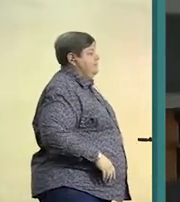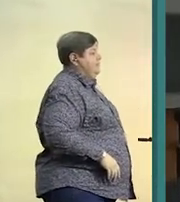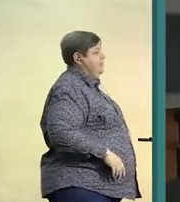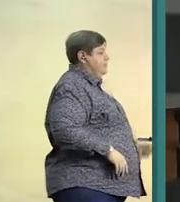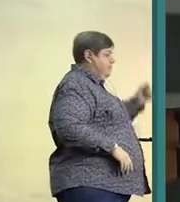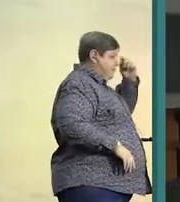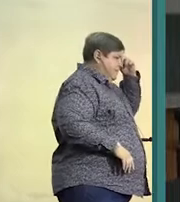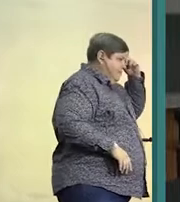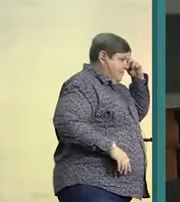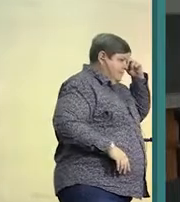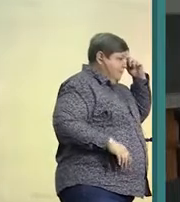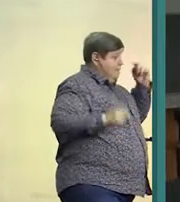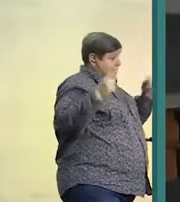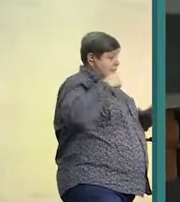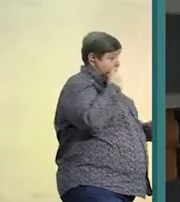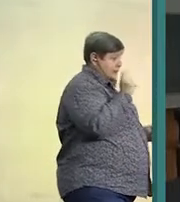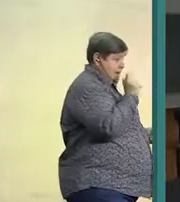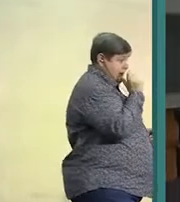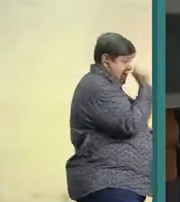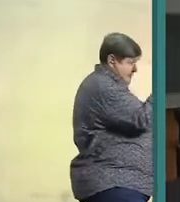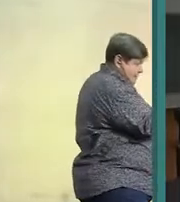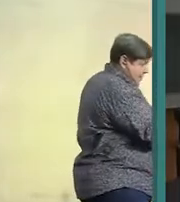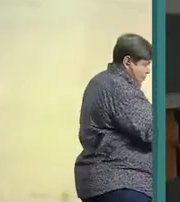moet jylle om verder vat, is dit ra? Alright, to infinity,